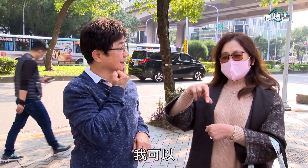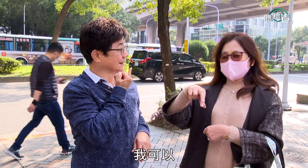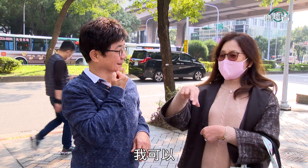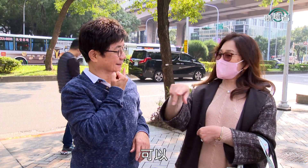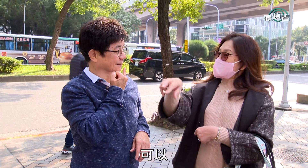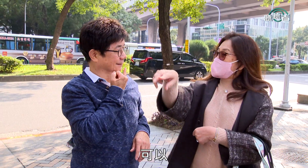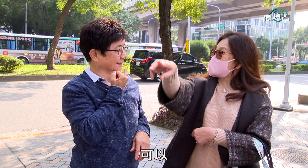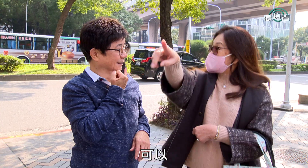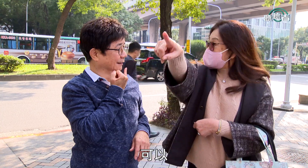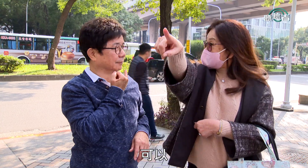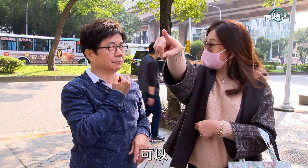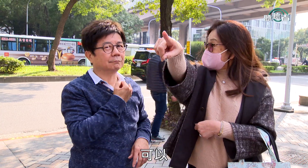可以